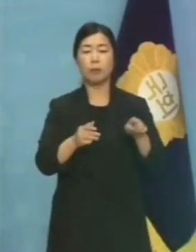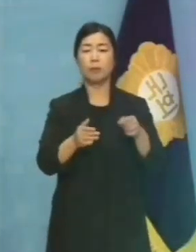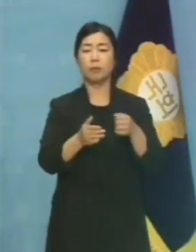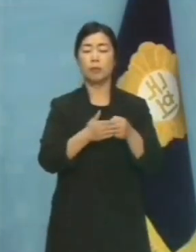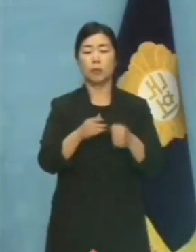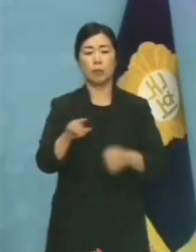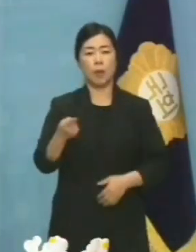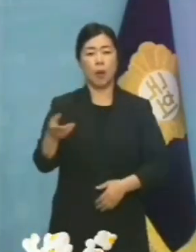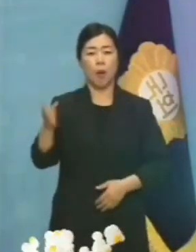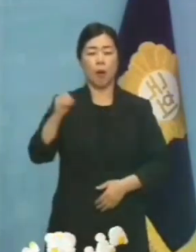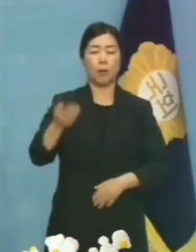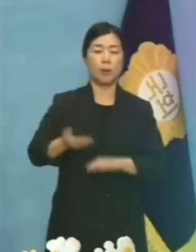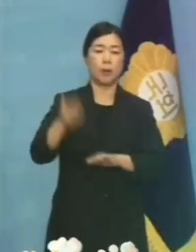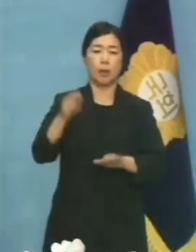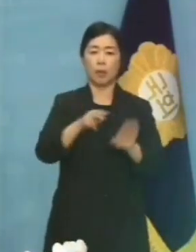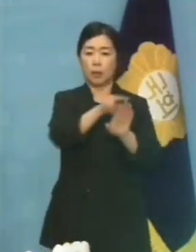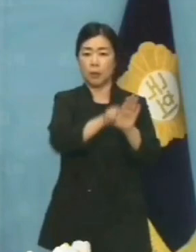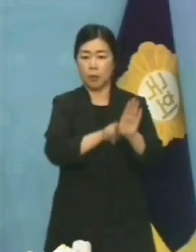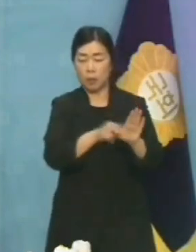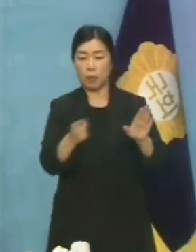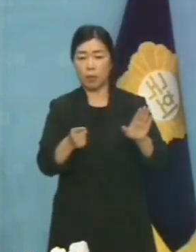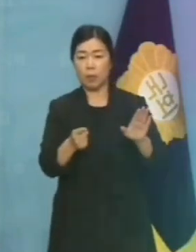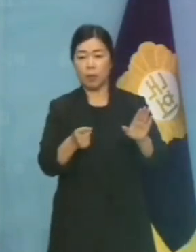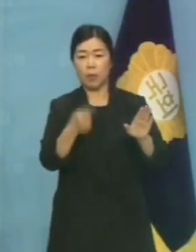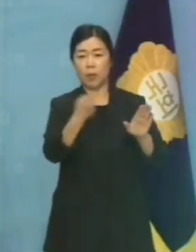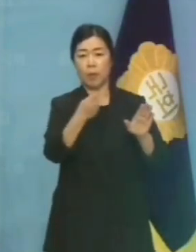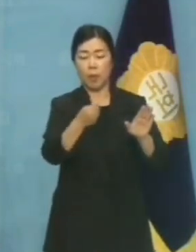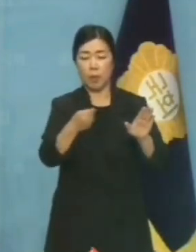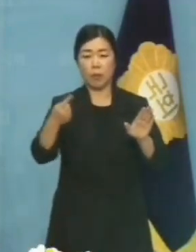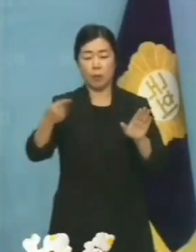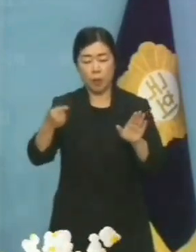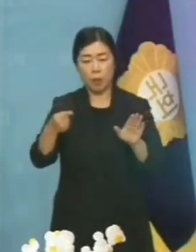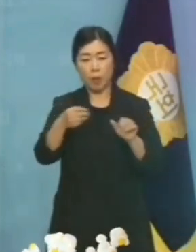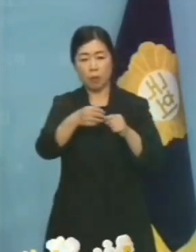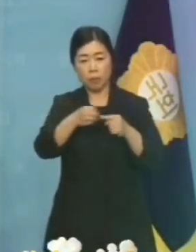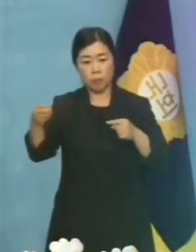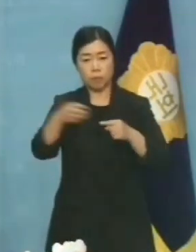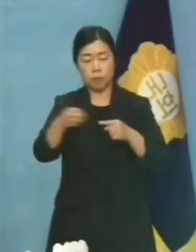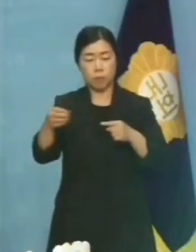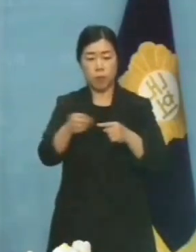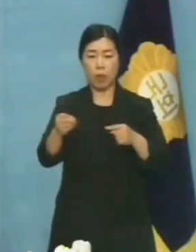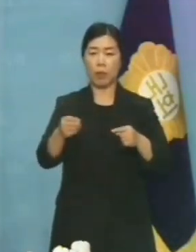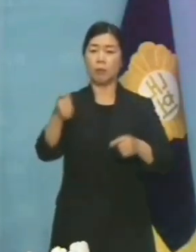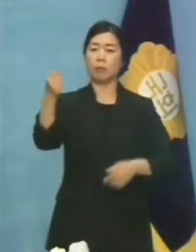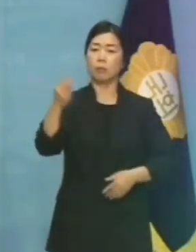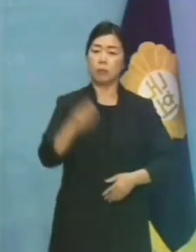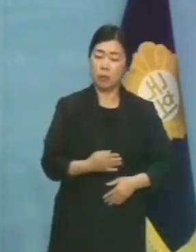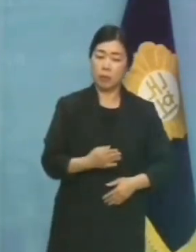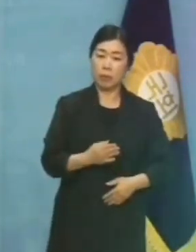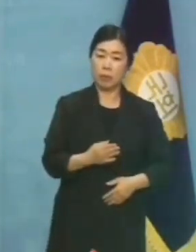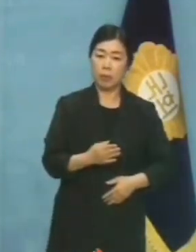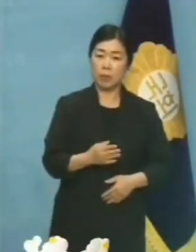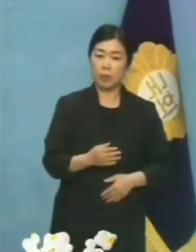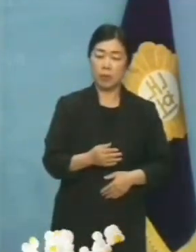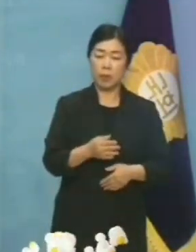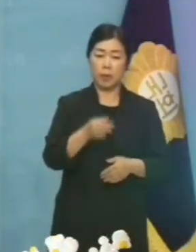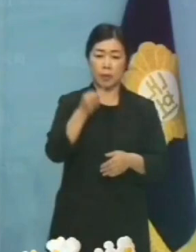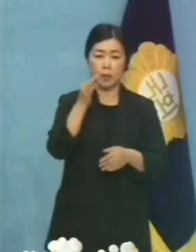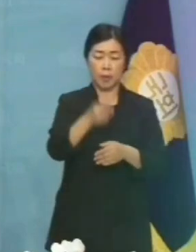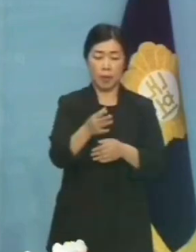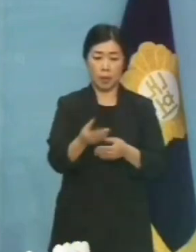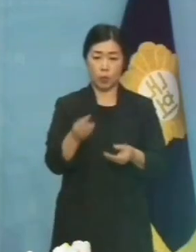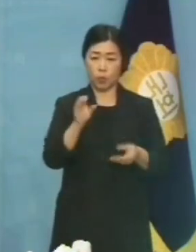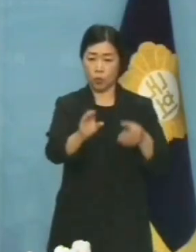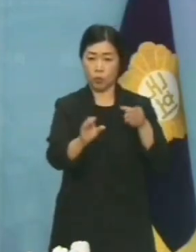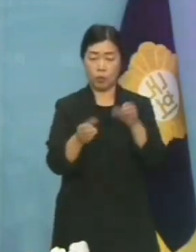수백억 원 상당의 가상화폐를 수천만 원씩 수십 차례 거래하는 일명 쪼개기 수법까지